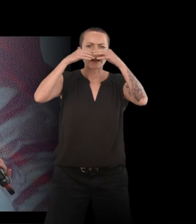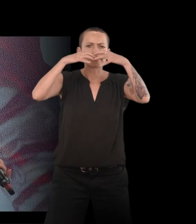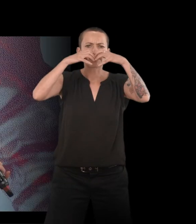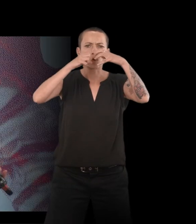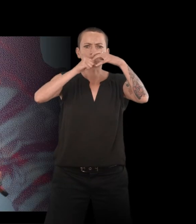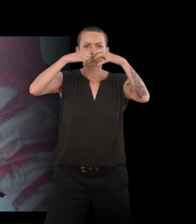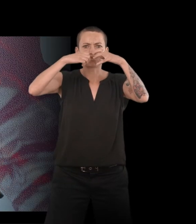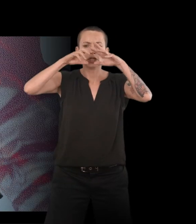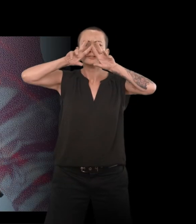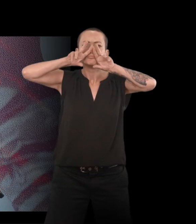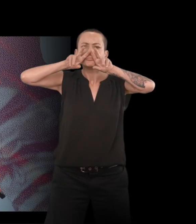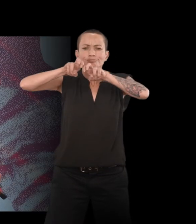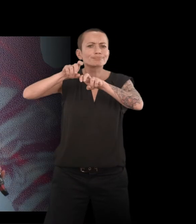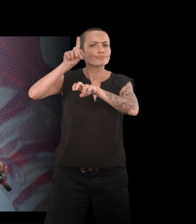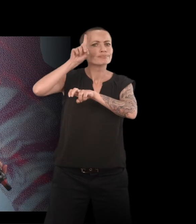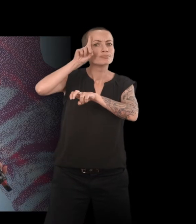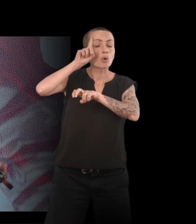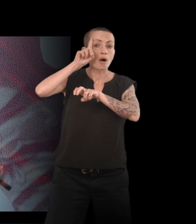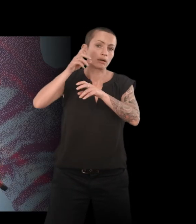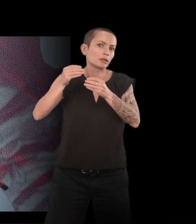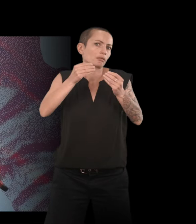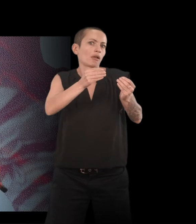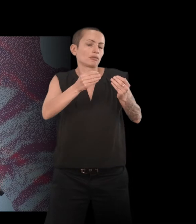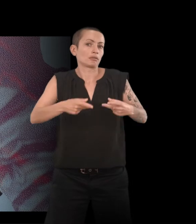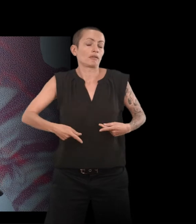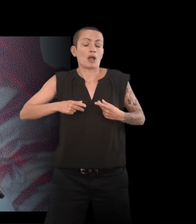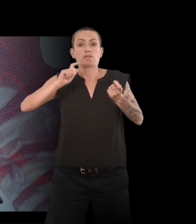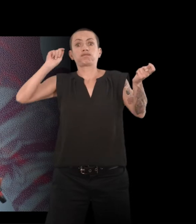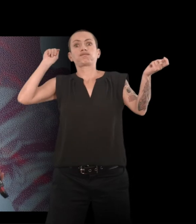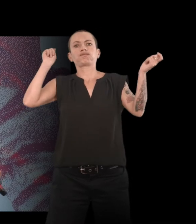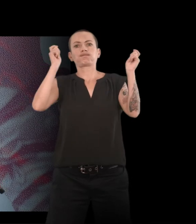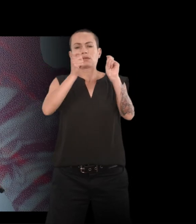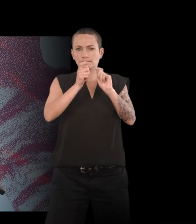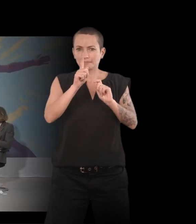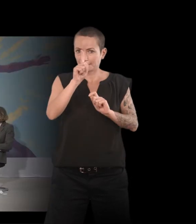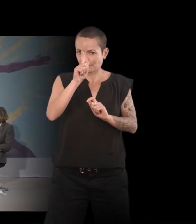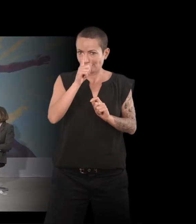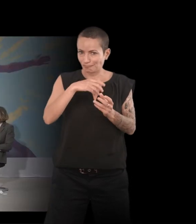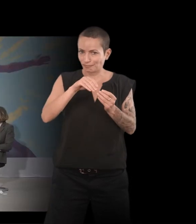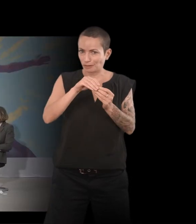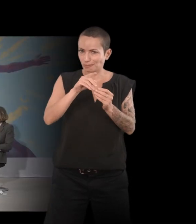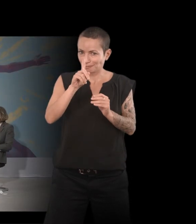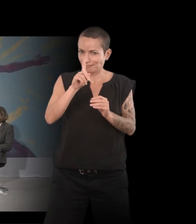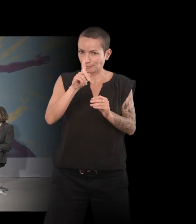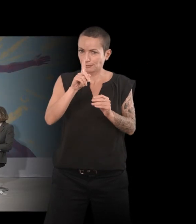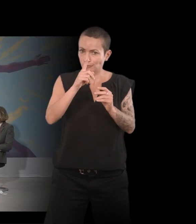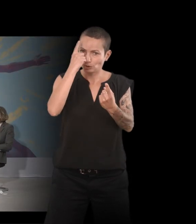'était formé dans votre cerveau et qui a bouleversé votre existence. Je précise d'emblée que malgré ce sujet qui